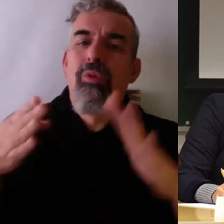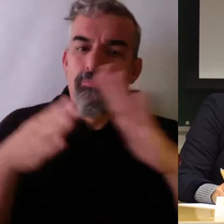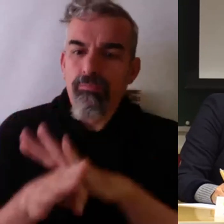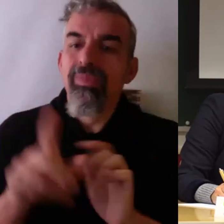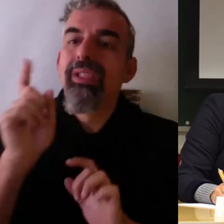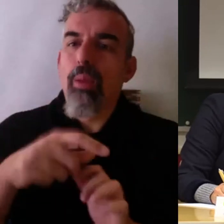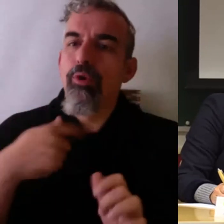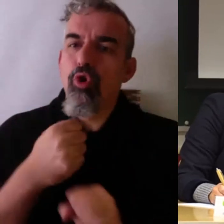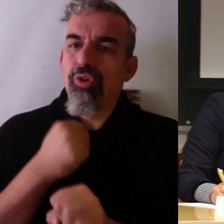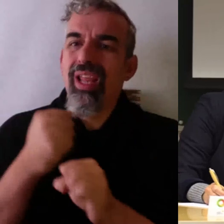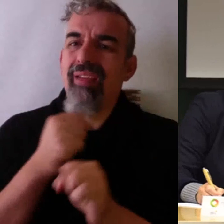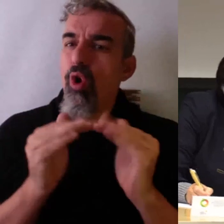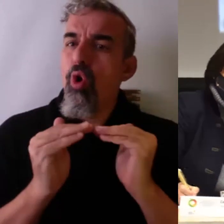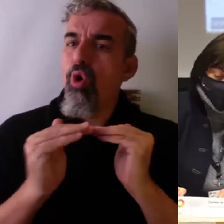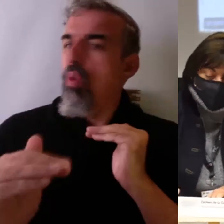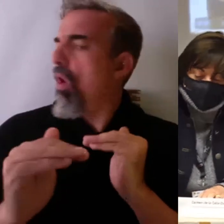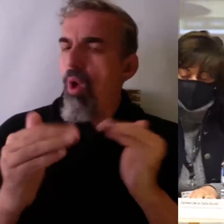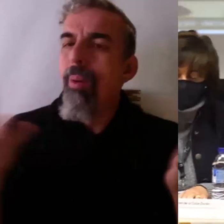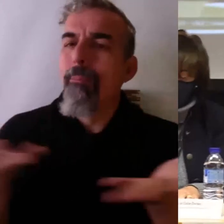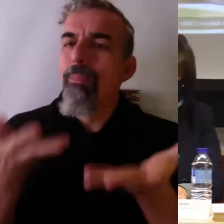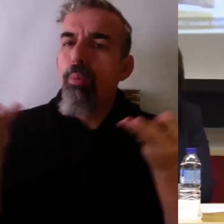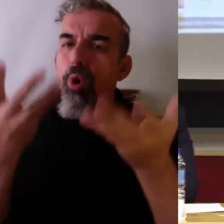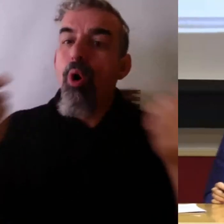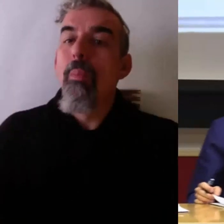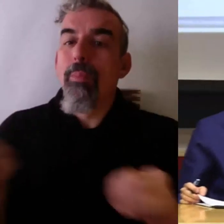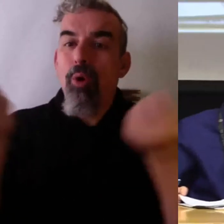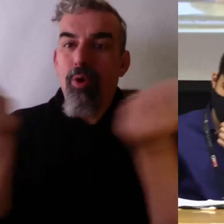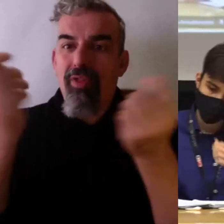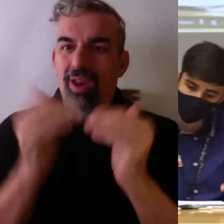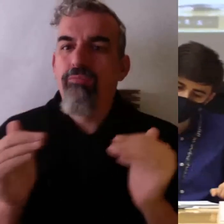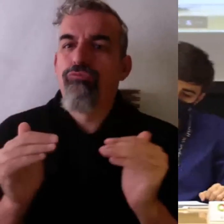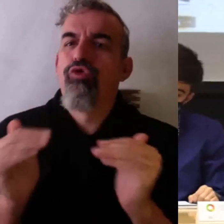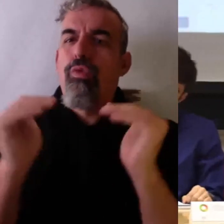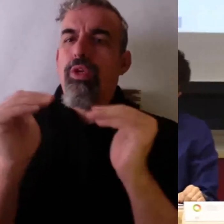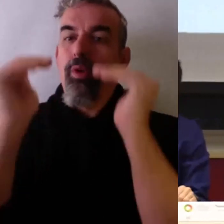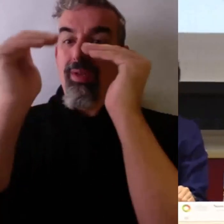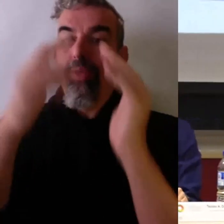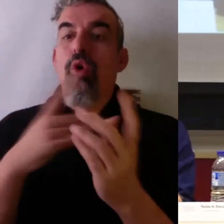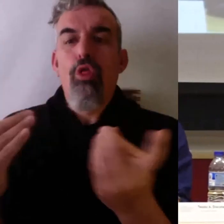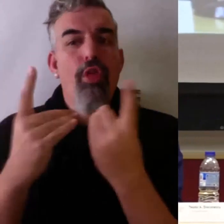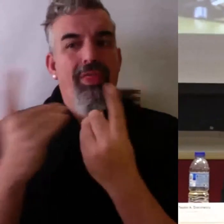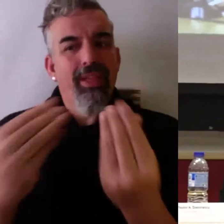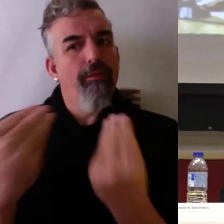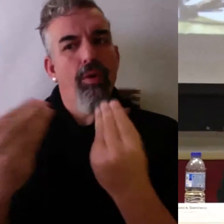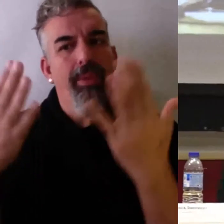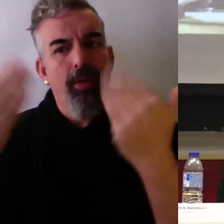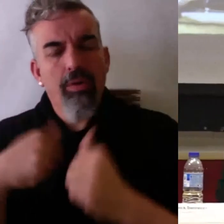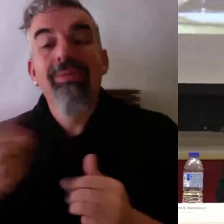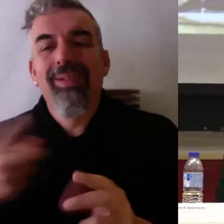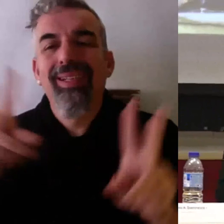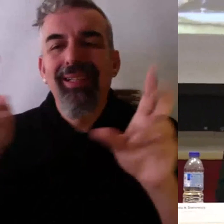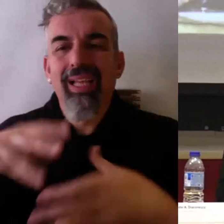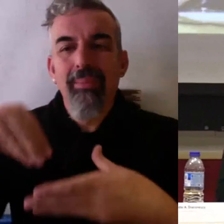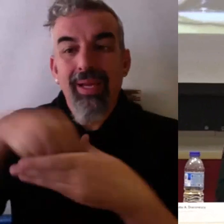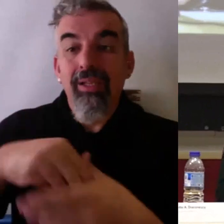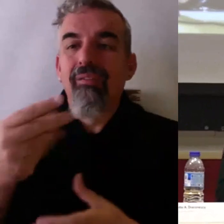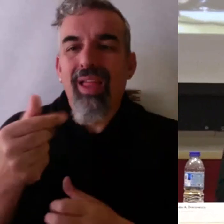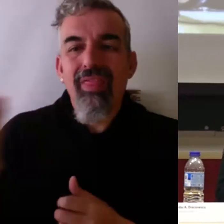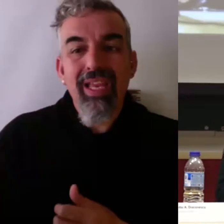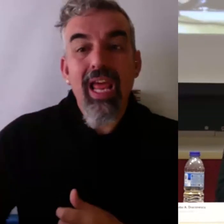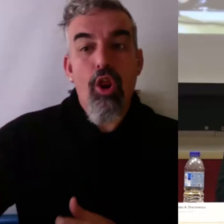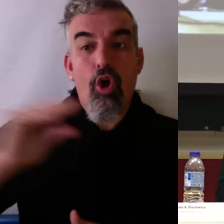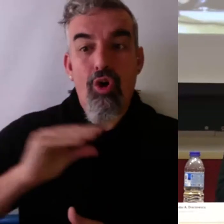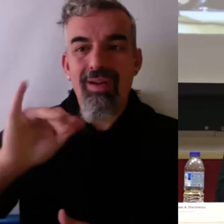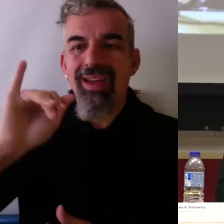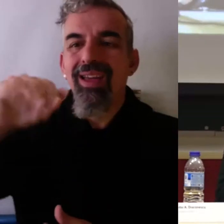y efectivamente no nos formamos como docentes a no ser que queramos formarnos. Ahí entraría el tema de los incentivos. Para mí el